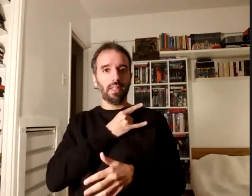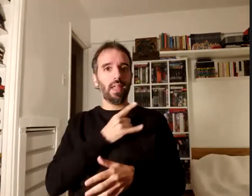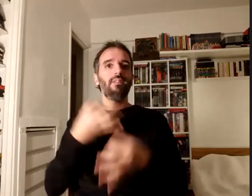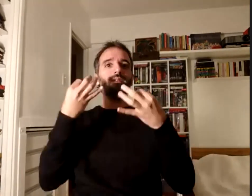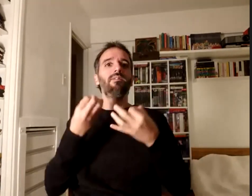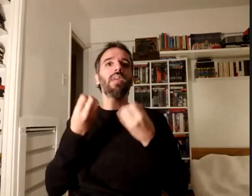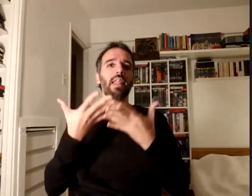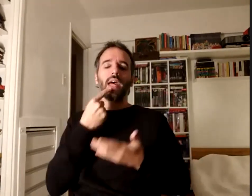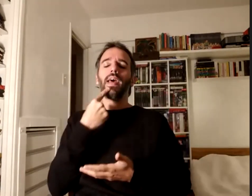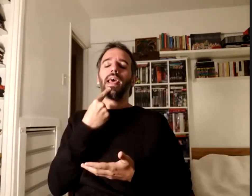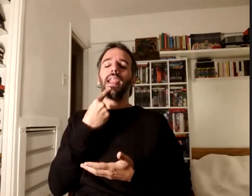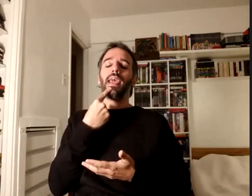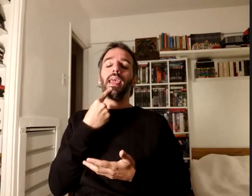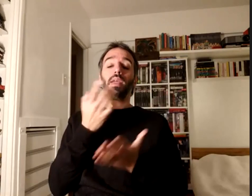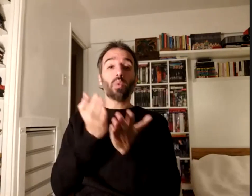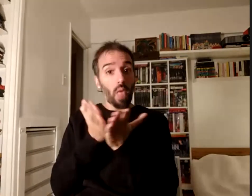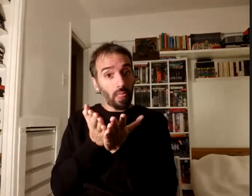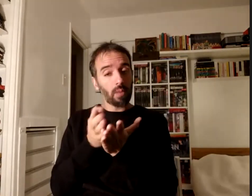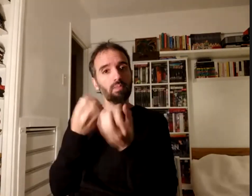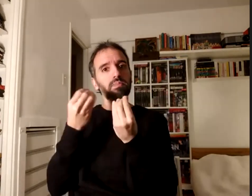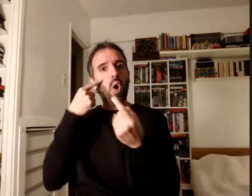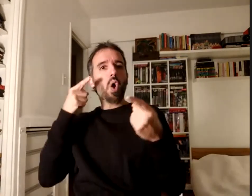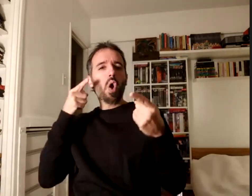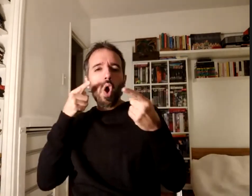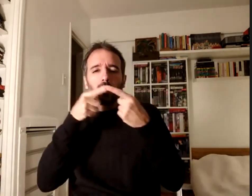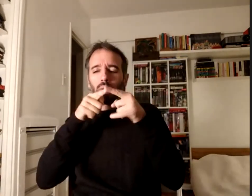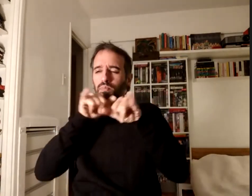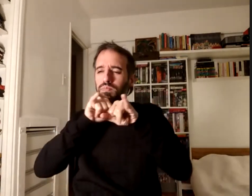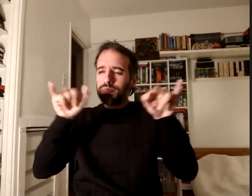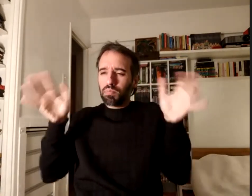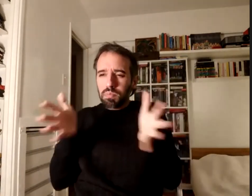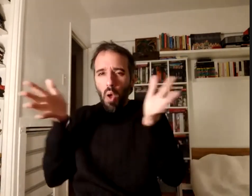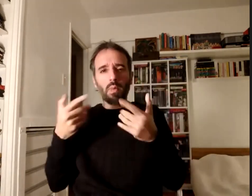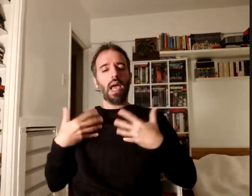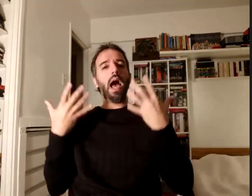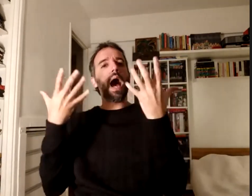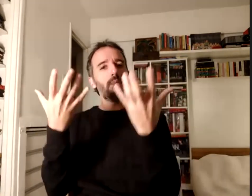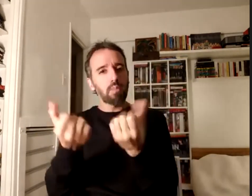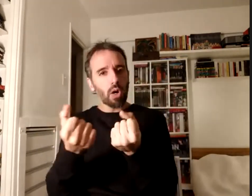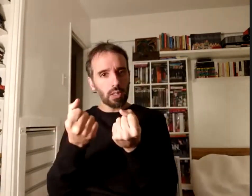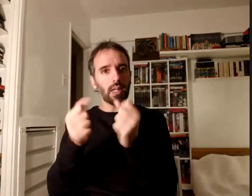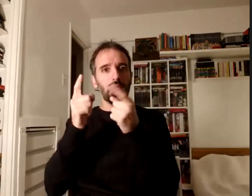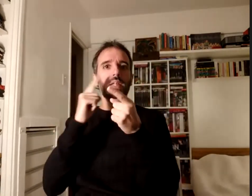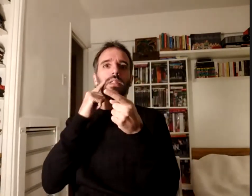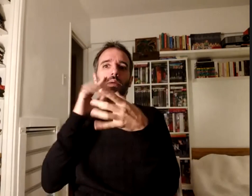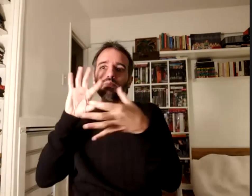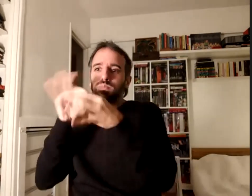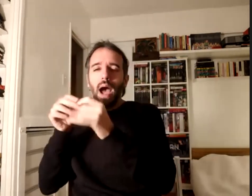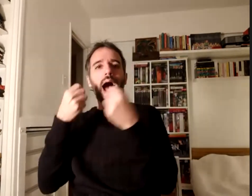el objetivo de promover apoyar y educar actividades acciones e